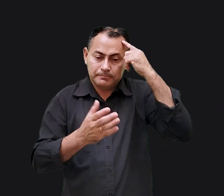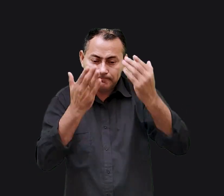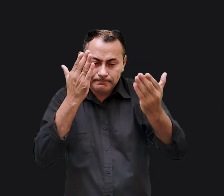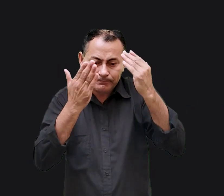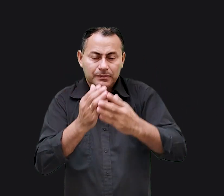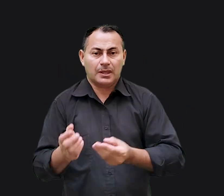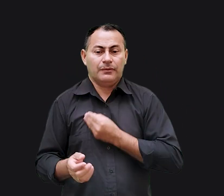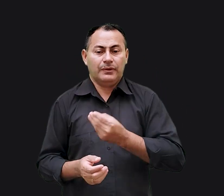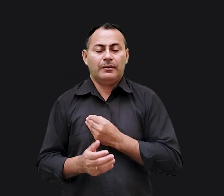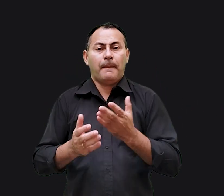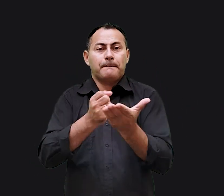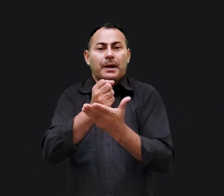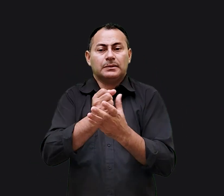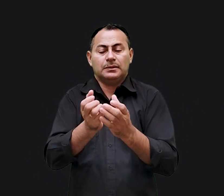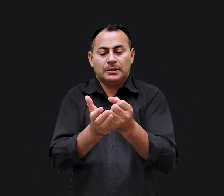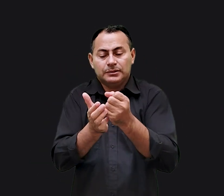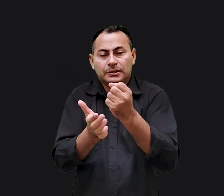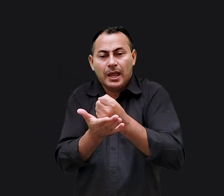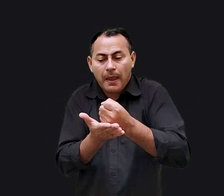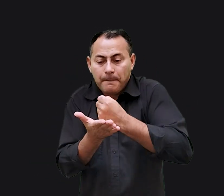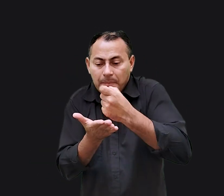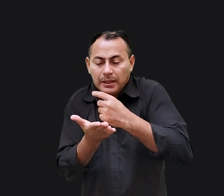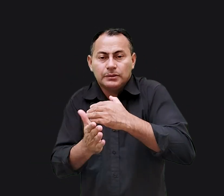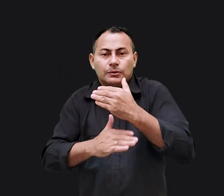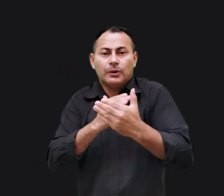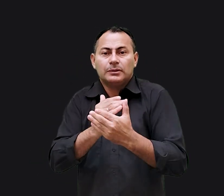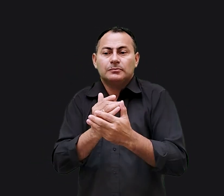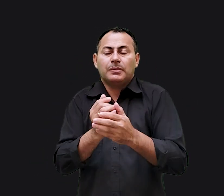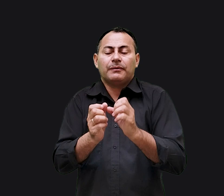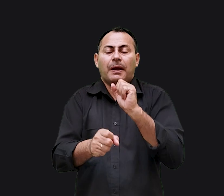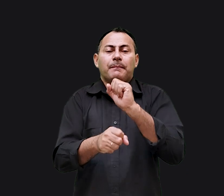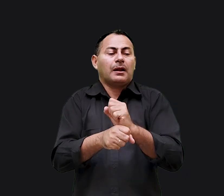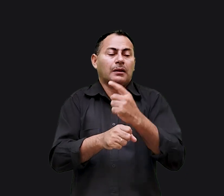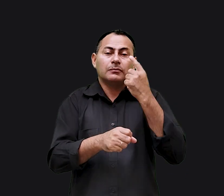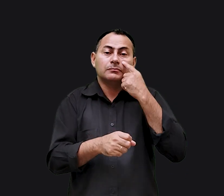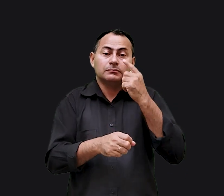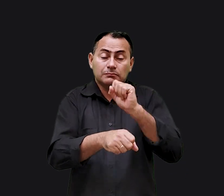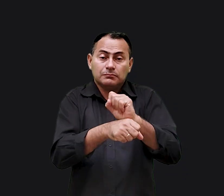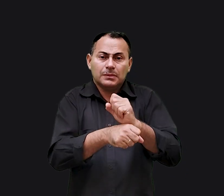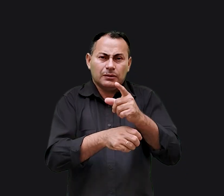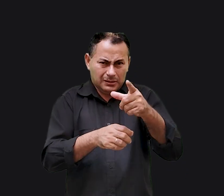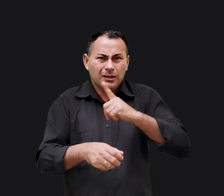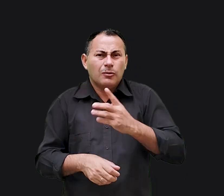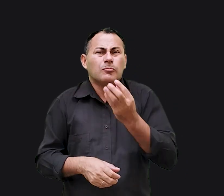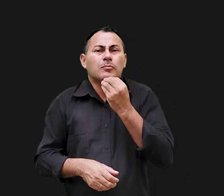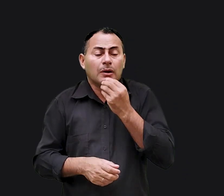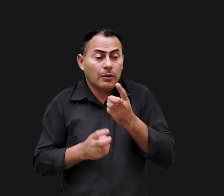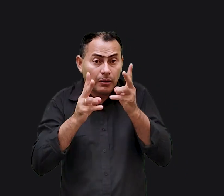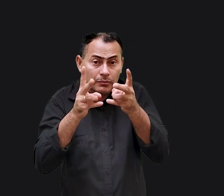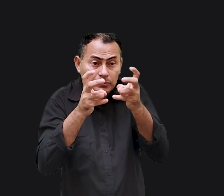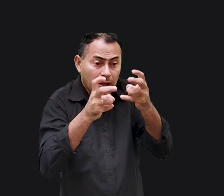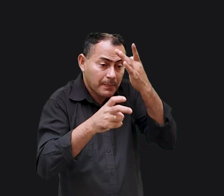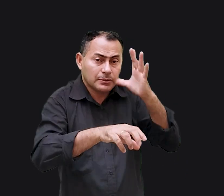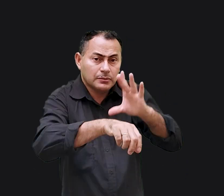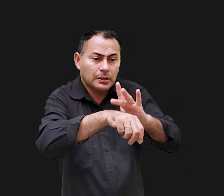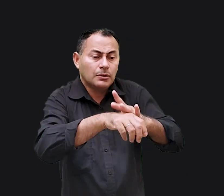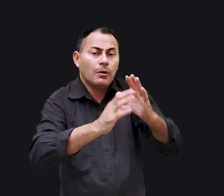as pessoas psicóticas vivem a base de tranquilizantes em total letargia. Você já teve oportunidade de observar os